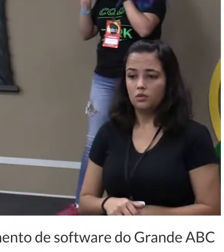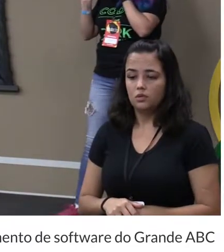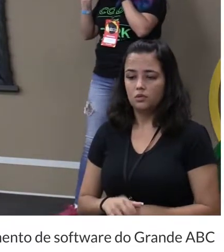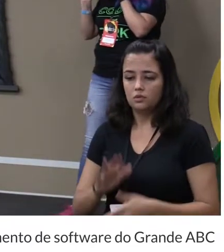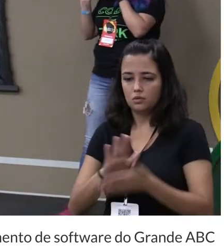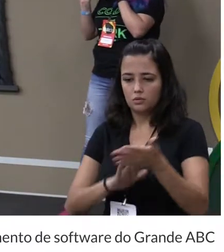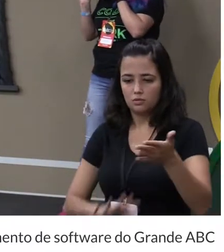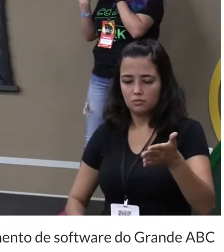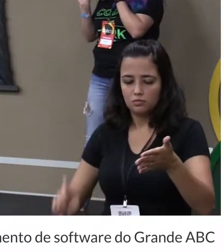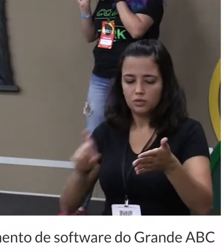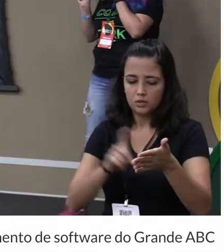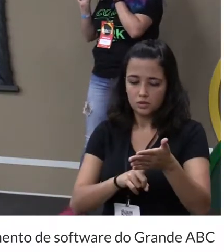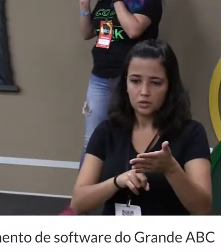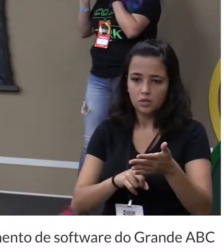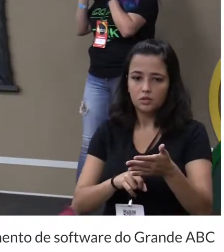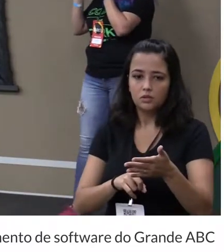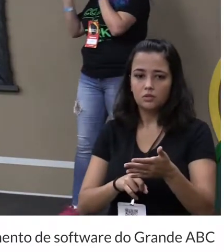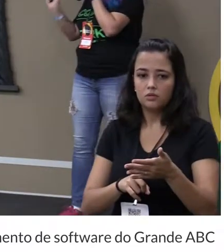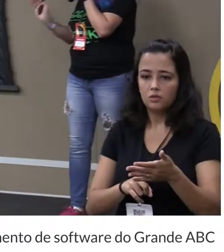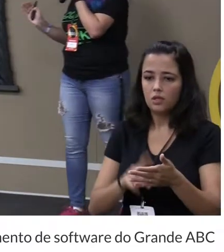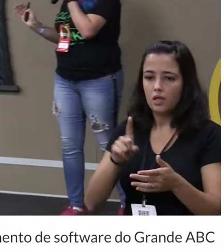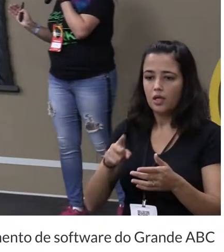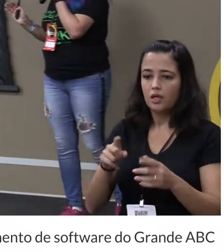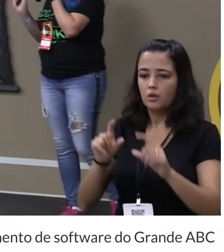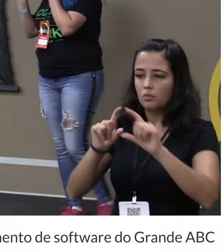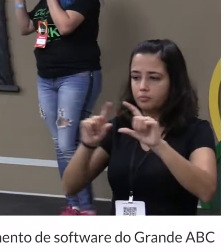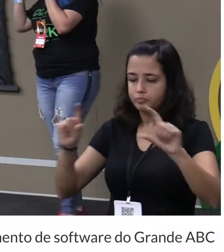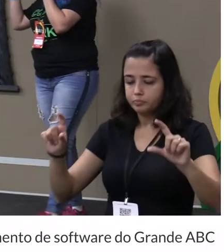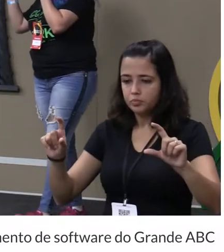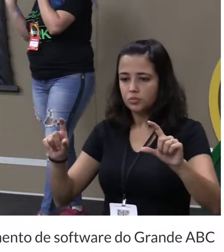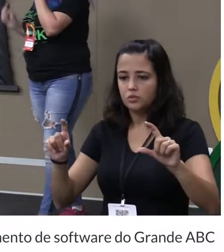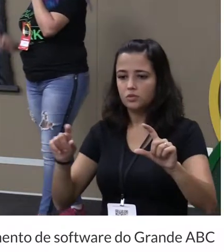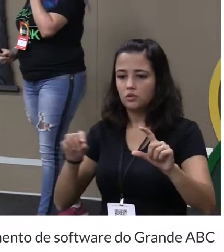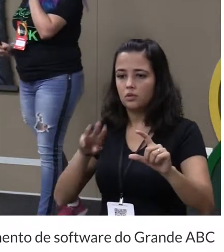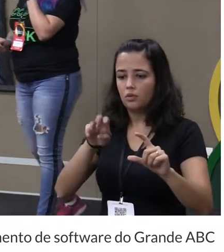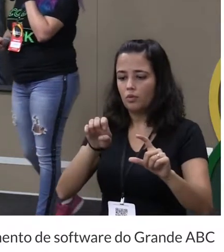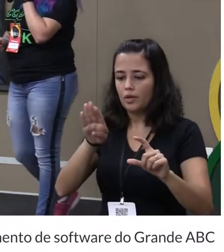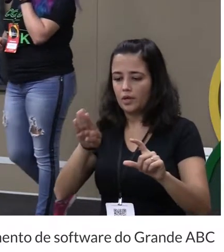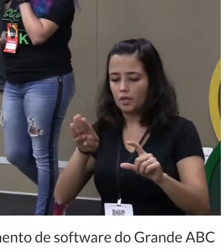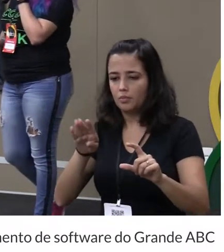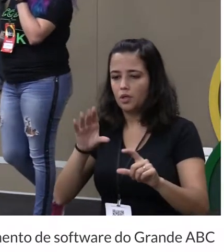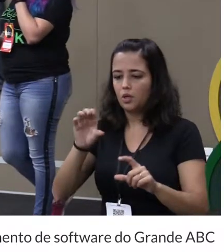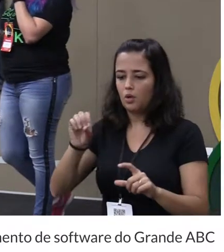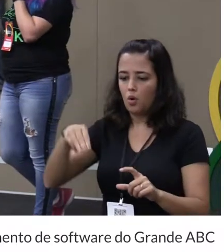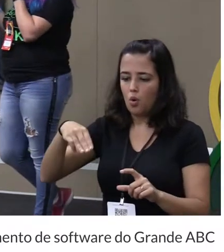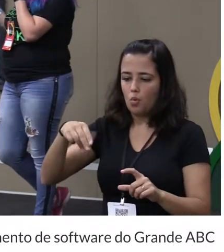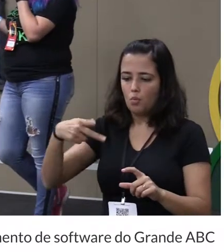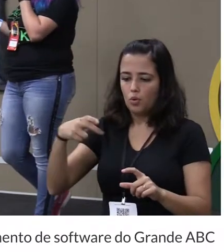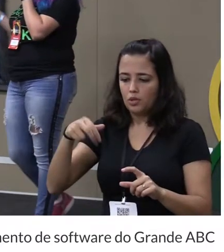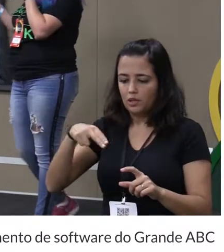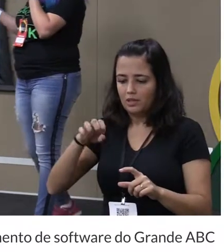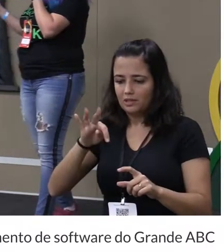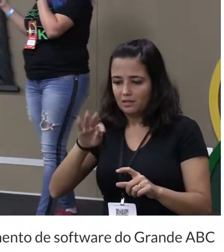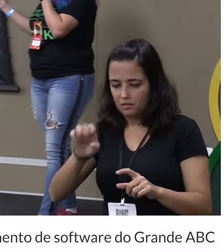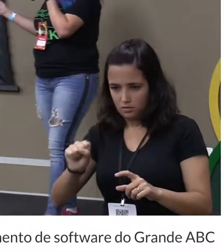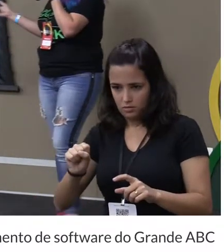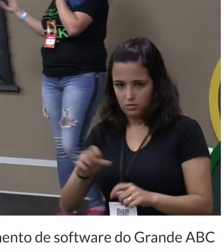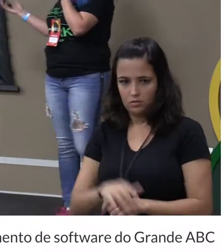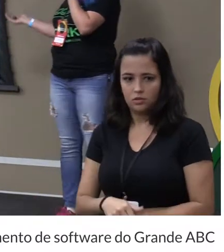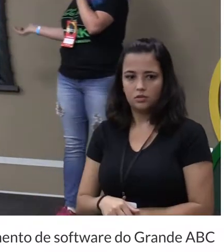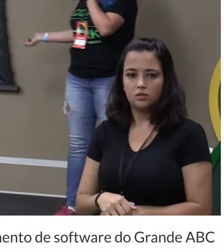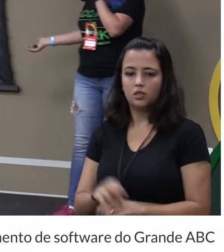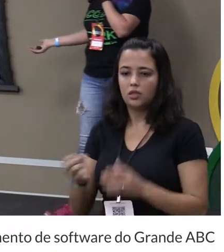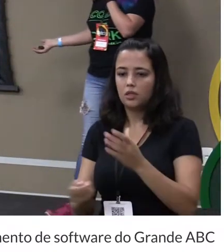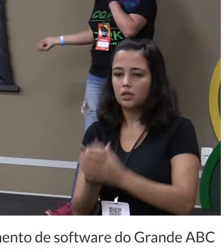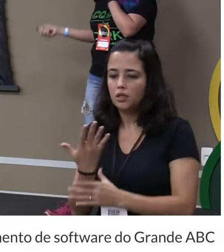das colunas do Web Components. O Web Components é a forma de você criar